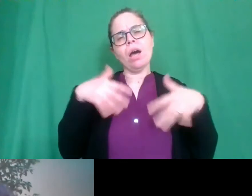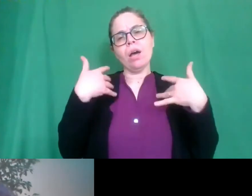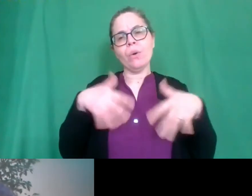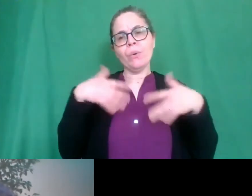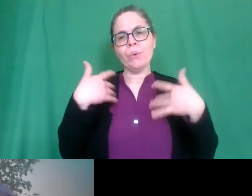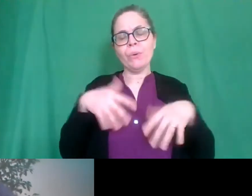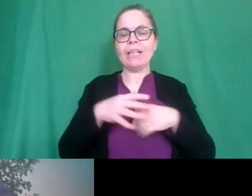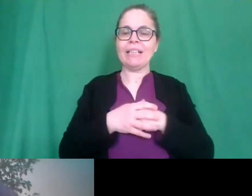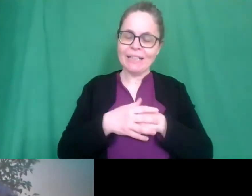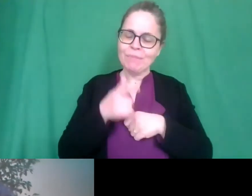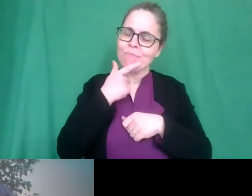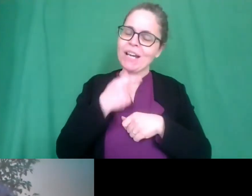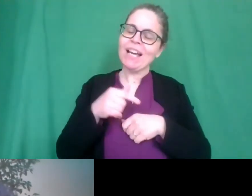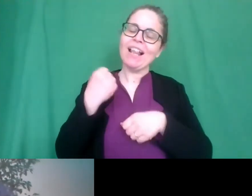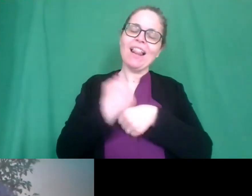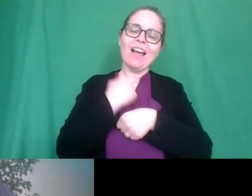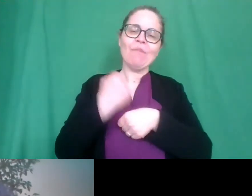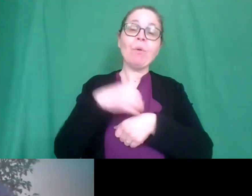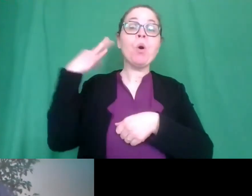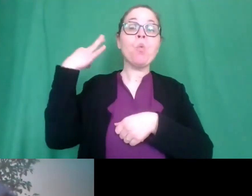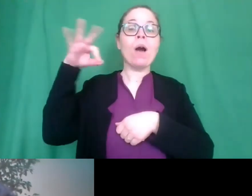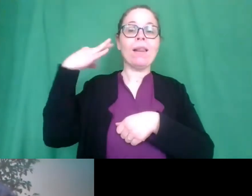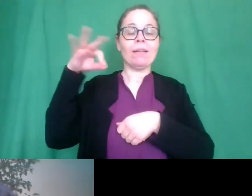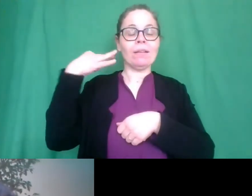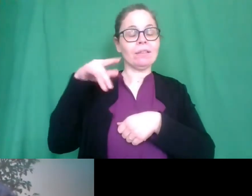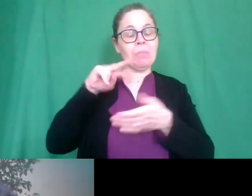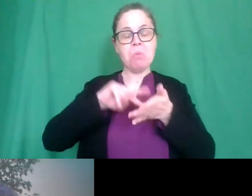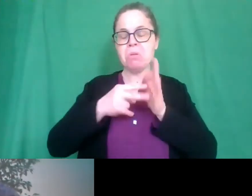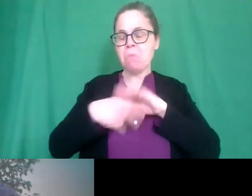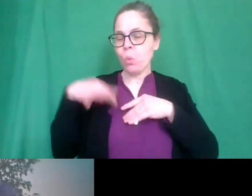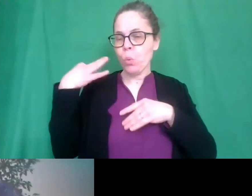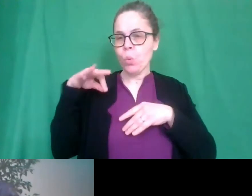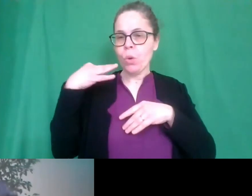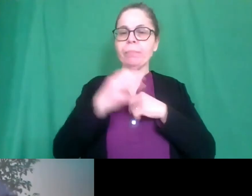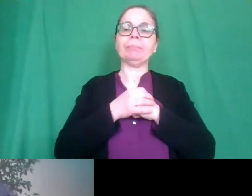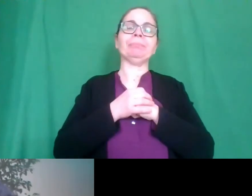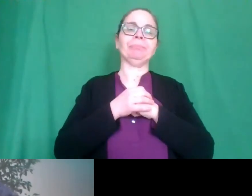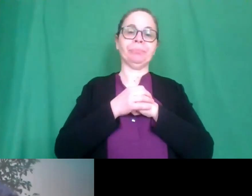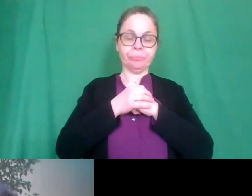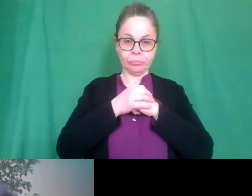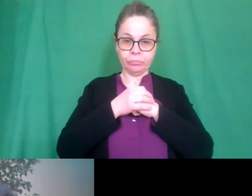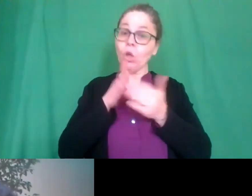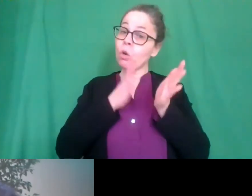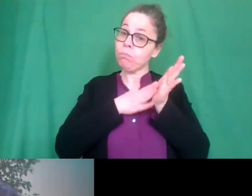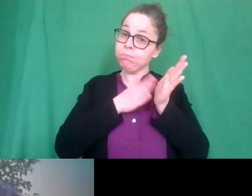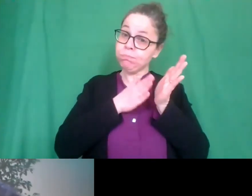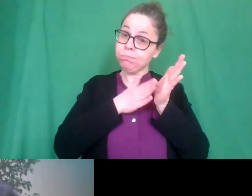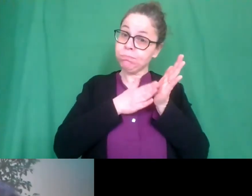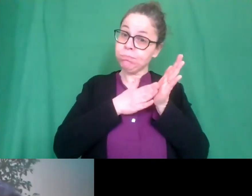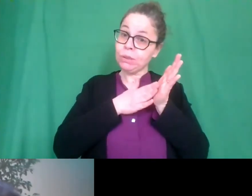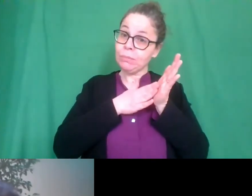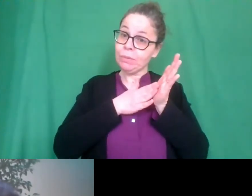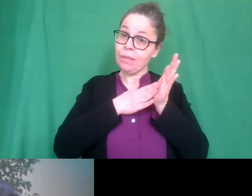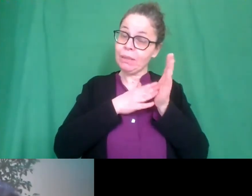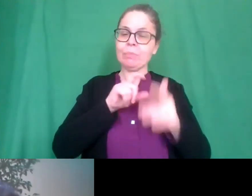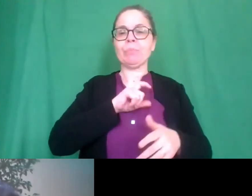bello e veramente di alta qualità anche tecnologica direi complimenti avrete una menzione